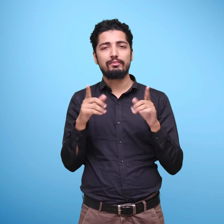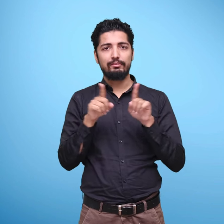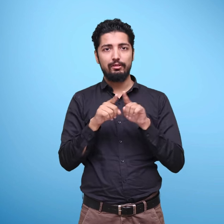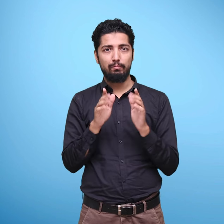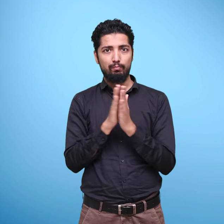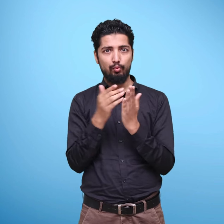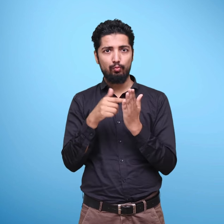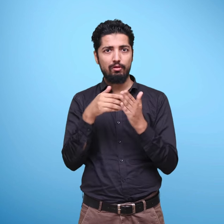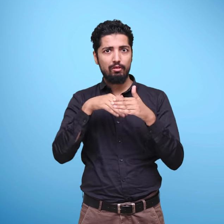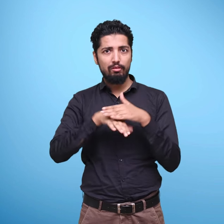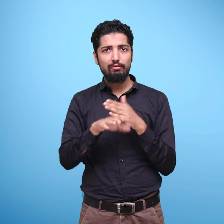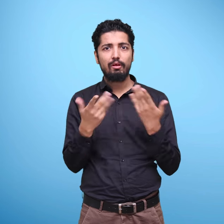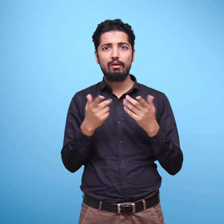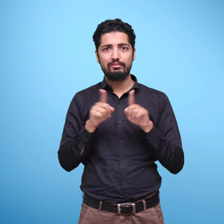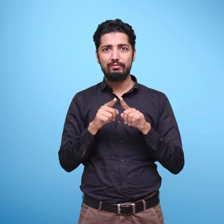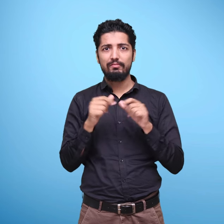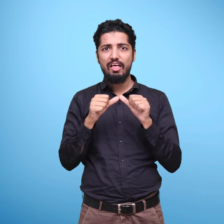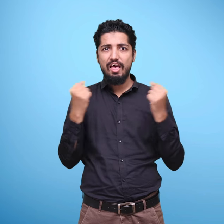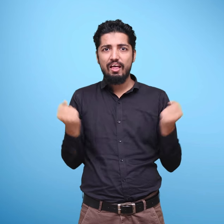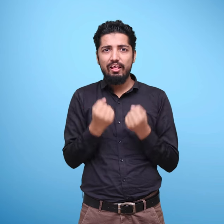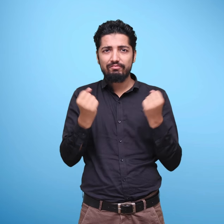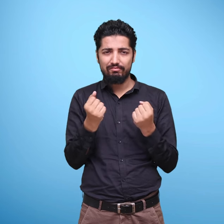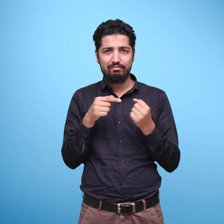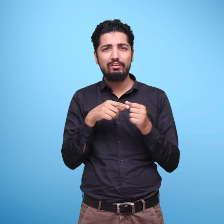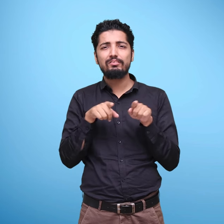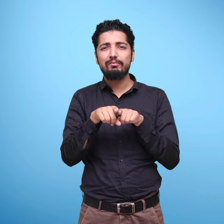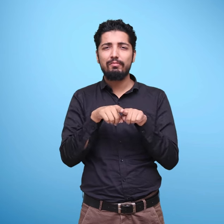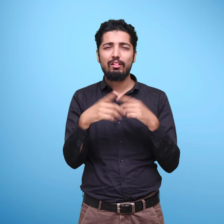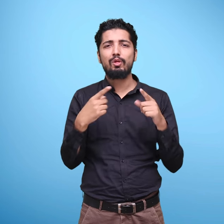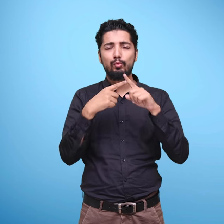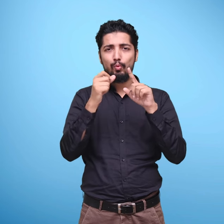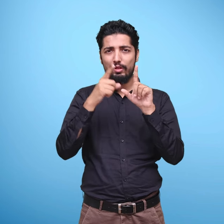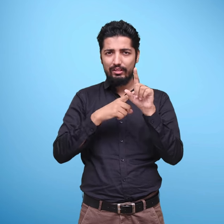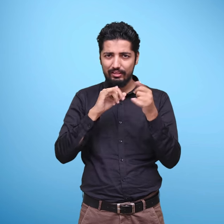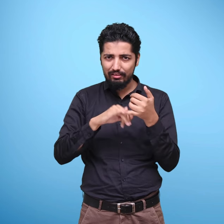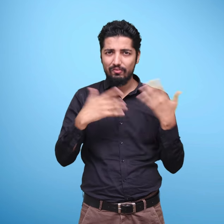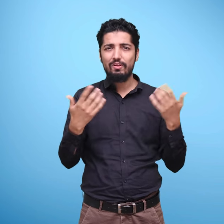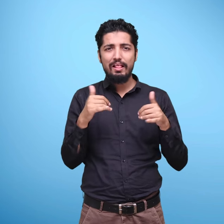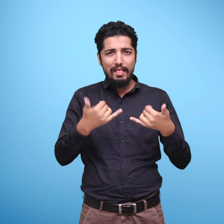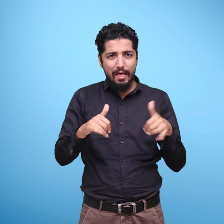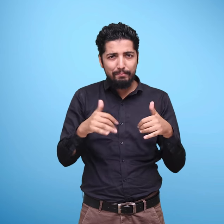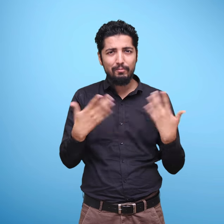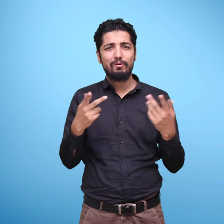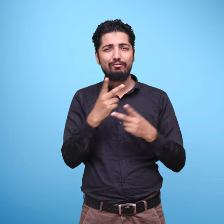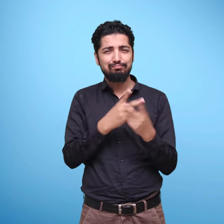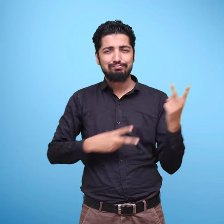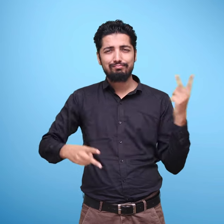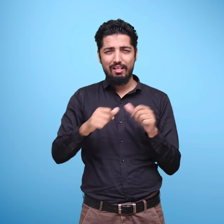इनमें विशेवस्तू का बोज कम है। तथा पी ये पाठ्थ पुस्तकें सार गर्भित हैं। इस पाठ्थ